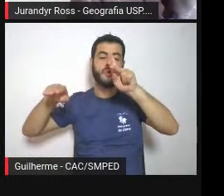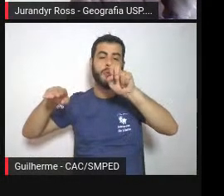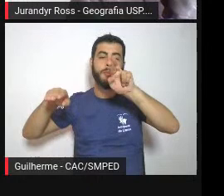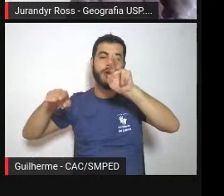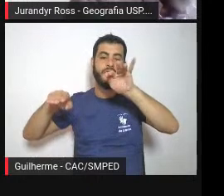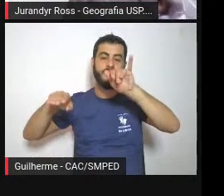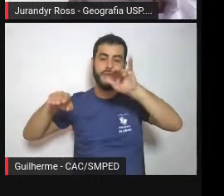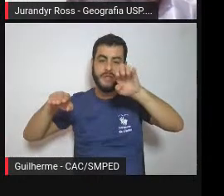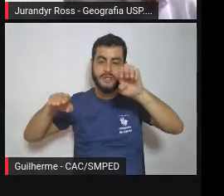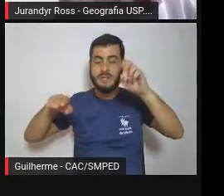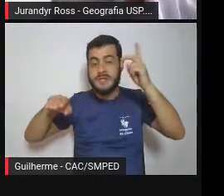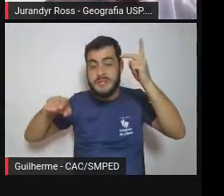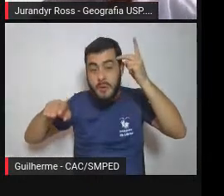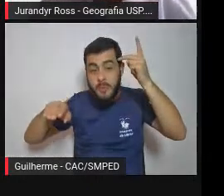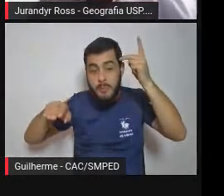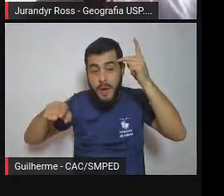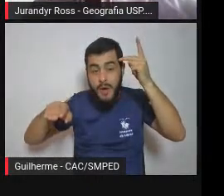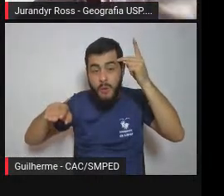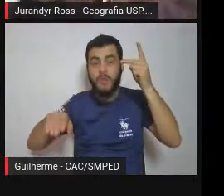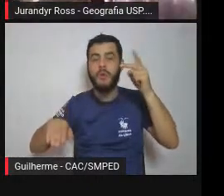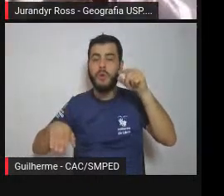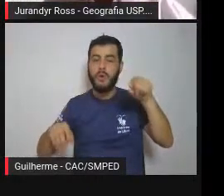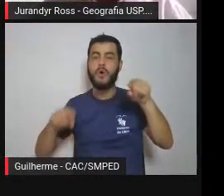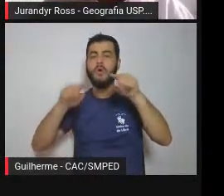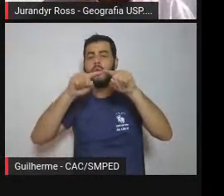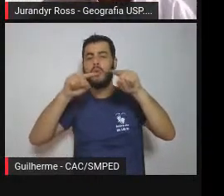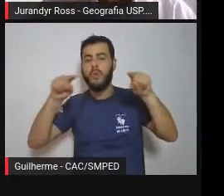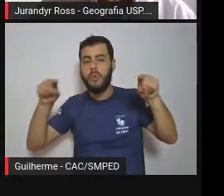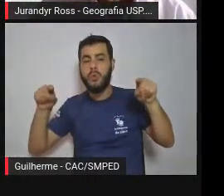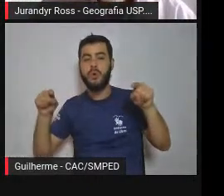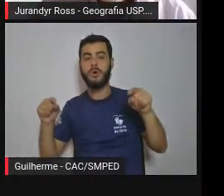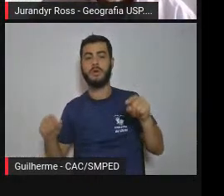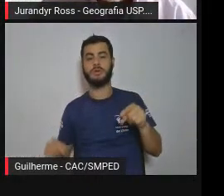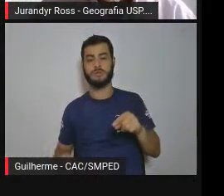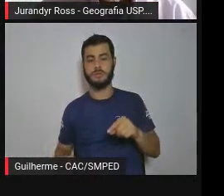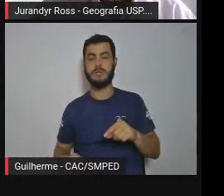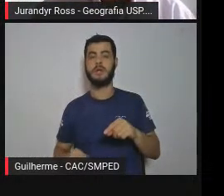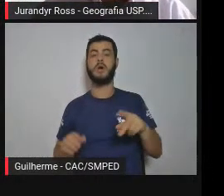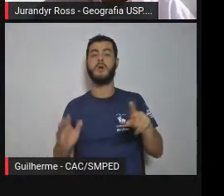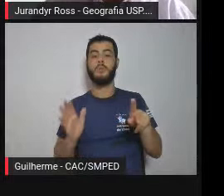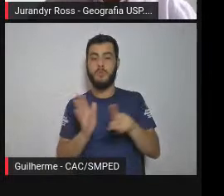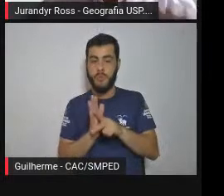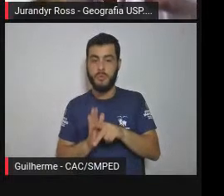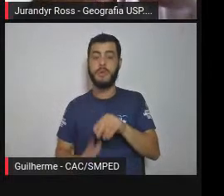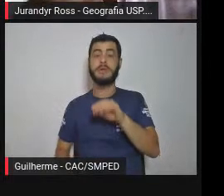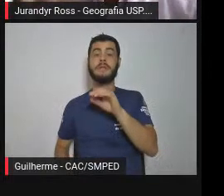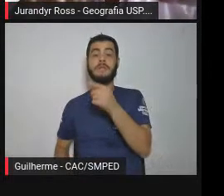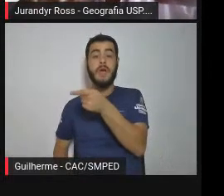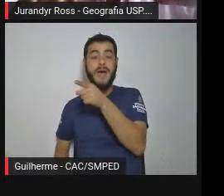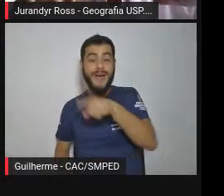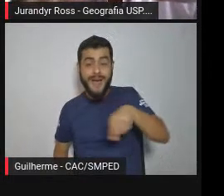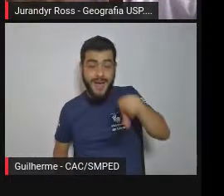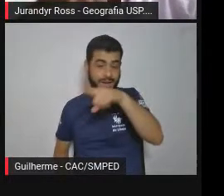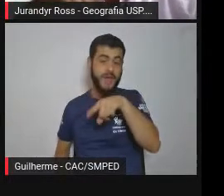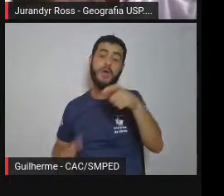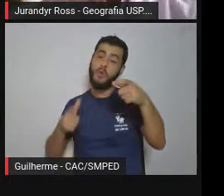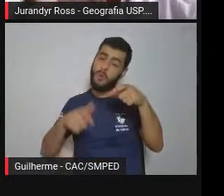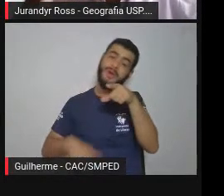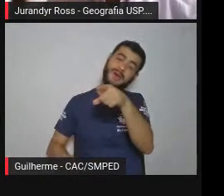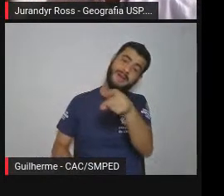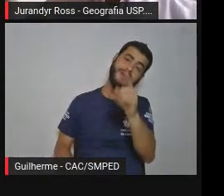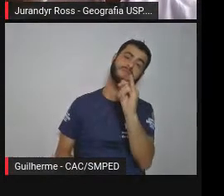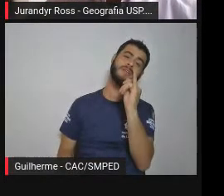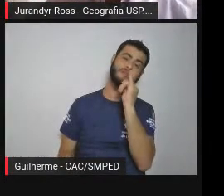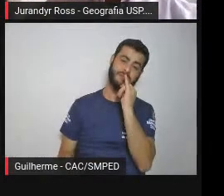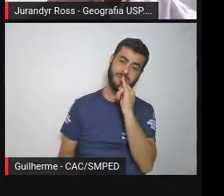superfície de São Paulo, então a superfície das cristas médias do Abissame era esses topos altos, que estão entre